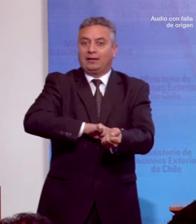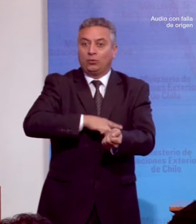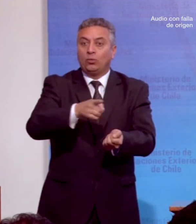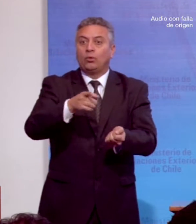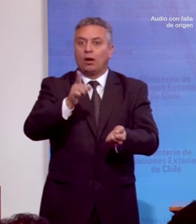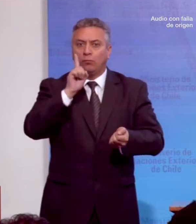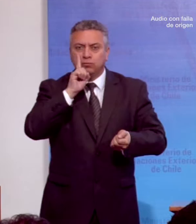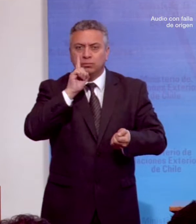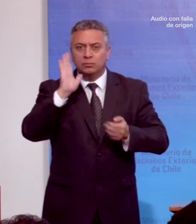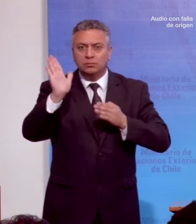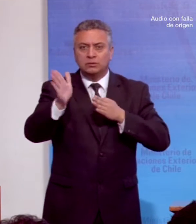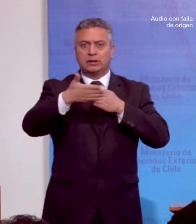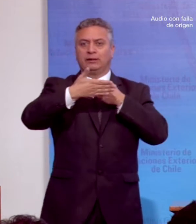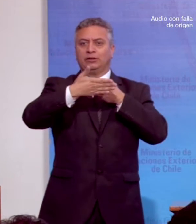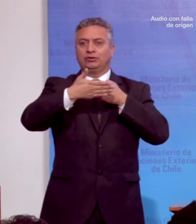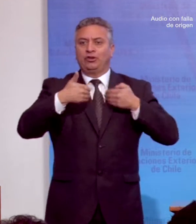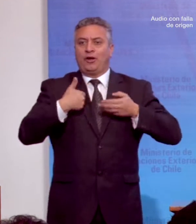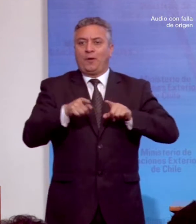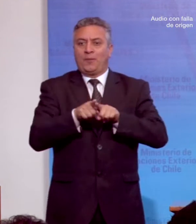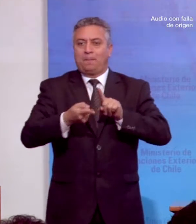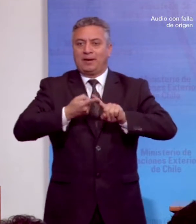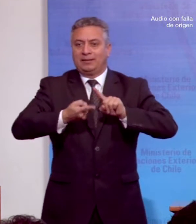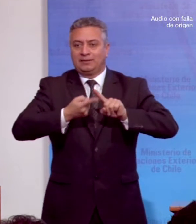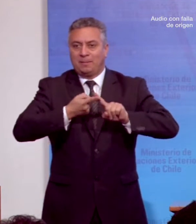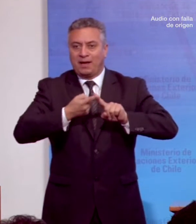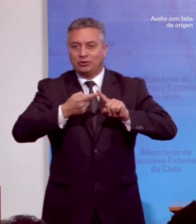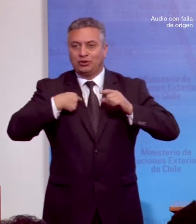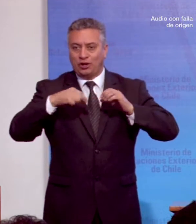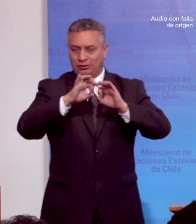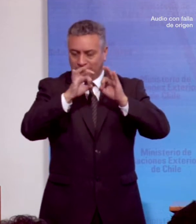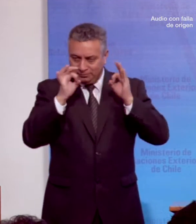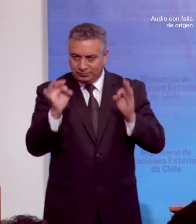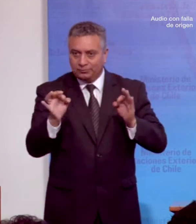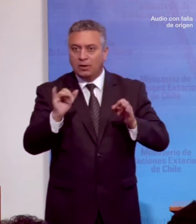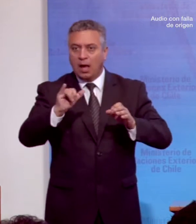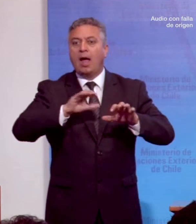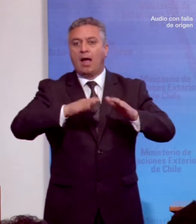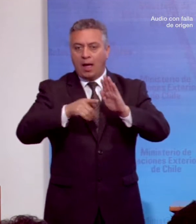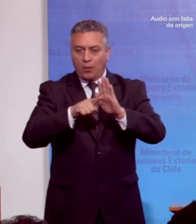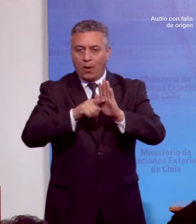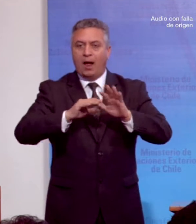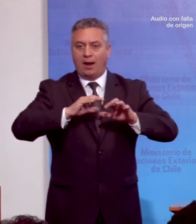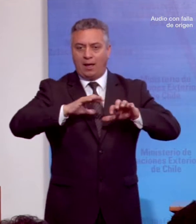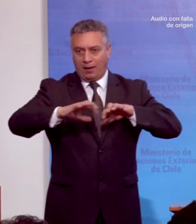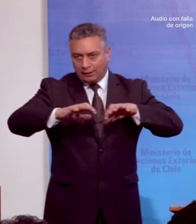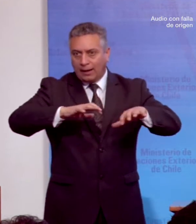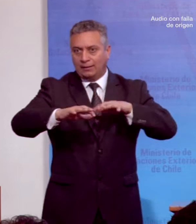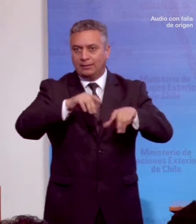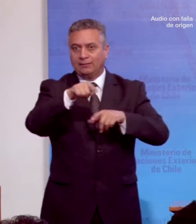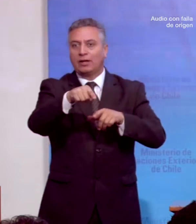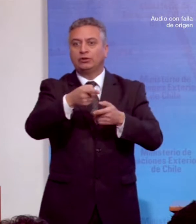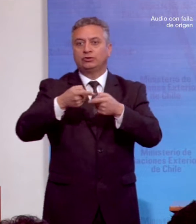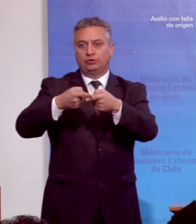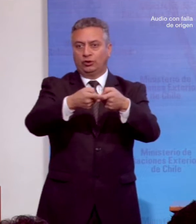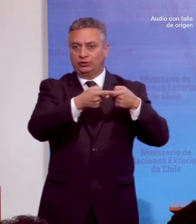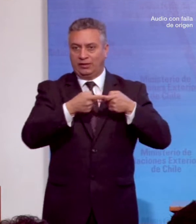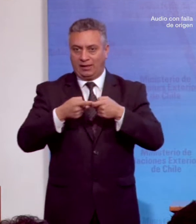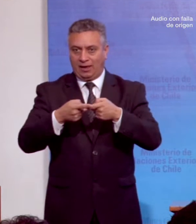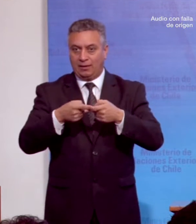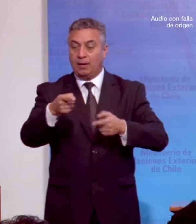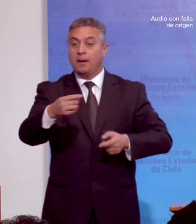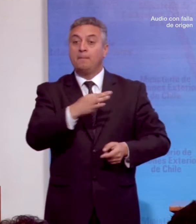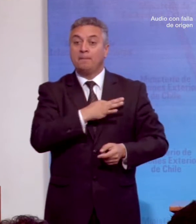en su participación plena y activa en la sociedad. Para el Ministerio de Desarrollo Social,